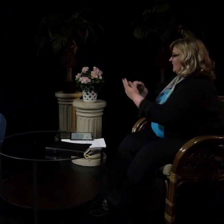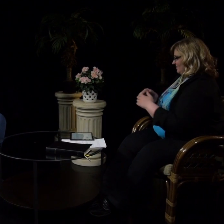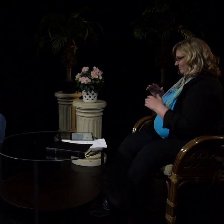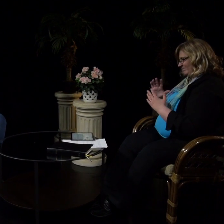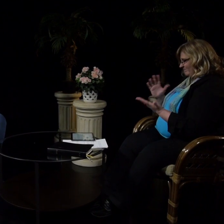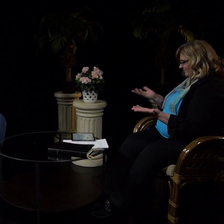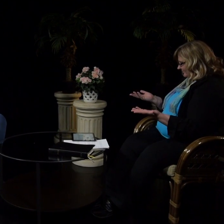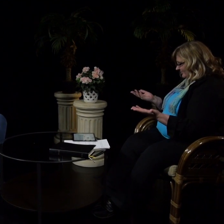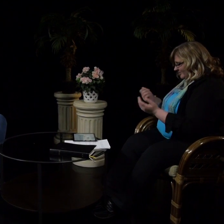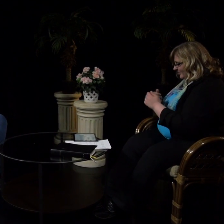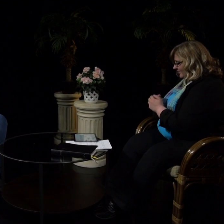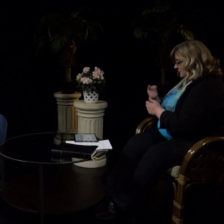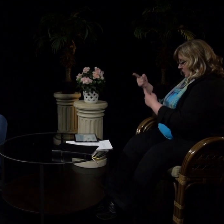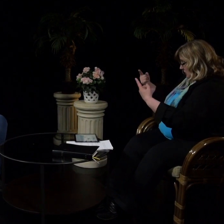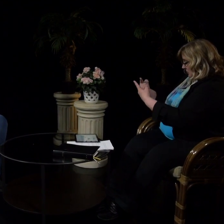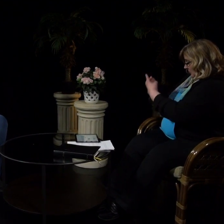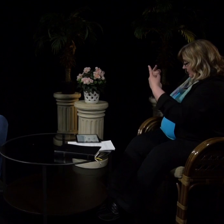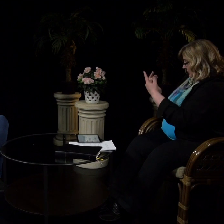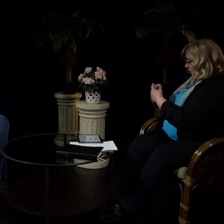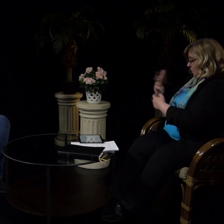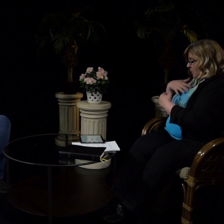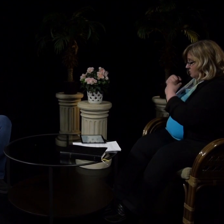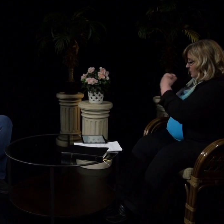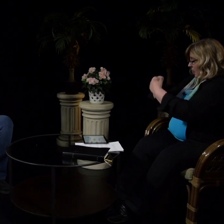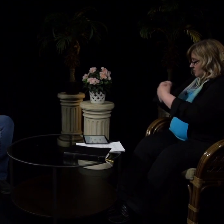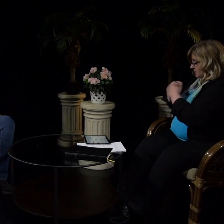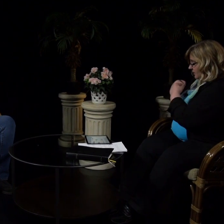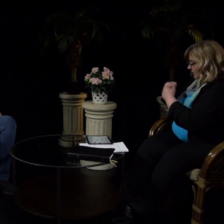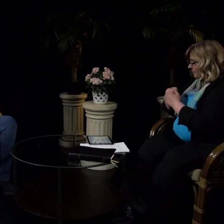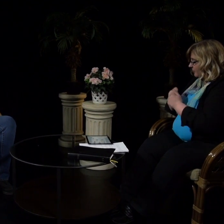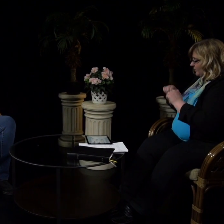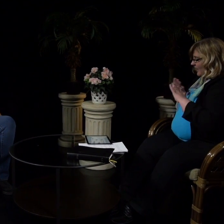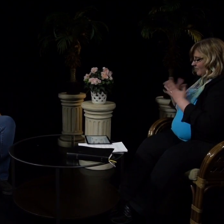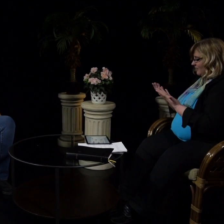Te riitelette ja taistelette, mutta teillä ei ole, koska ette ano.